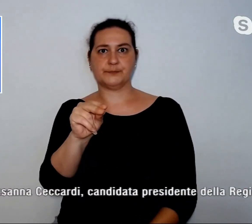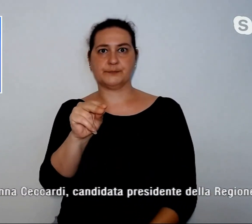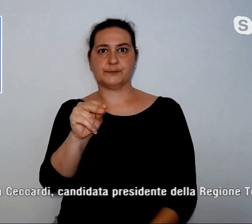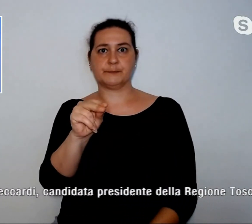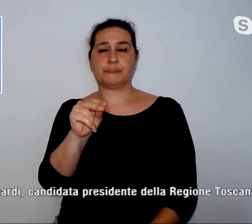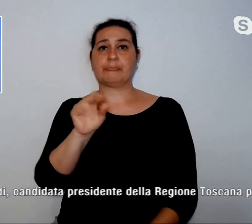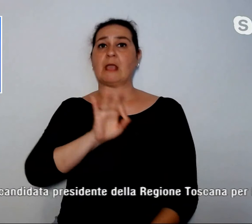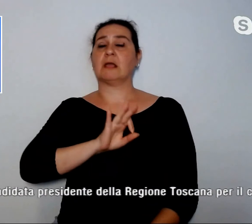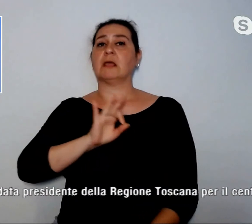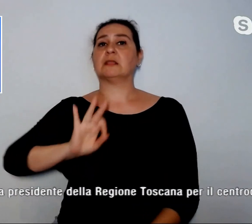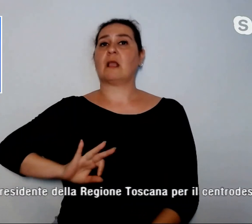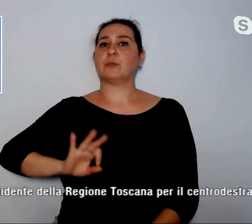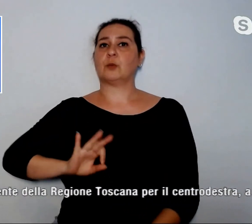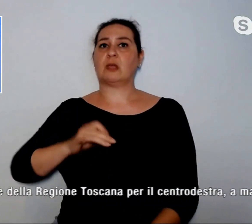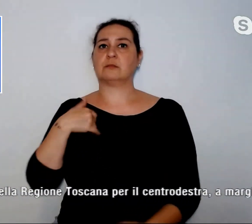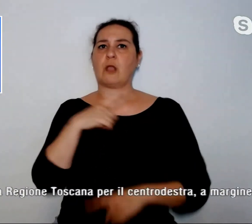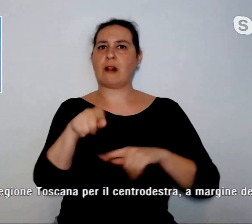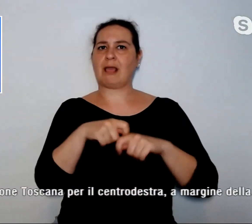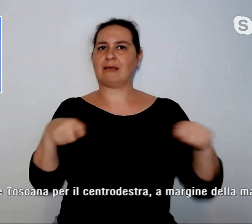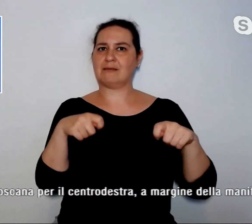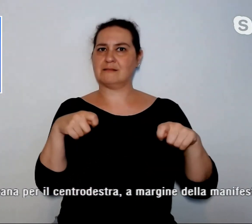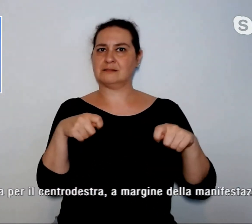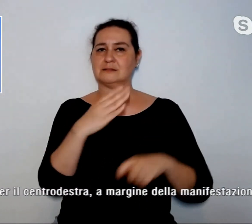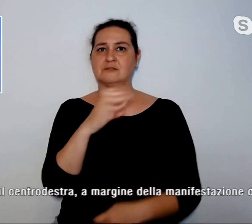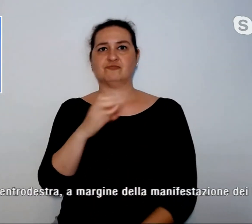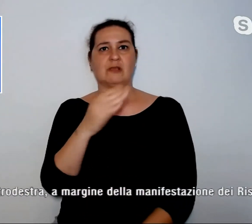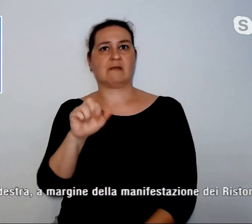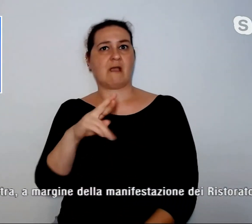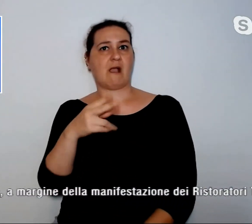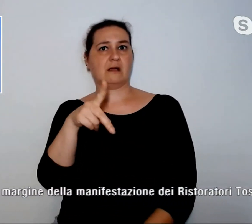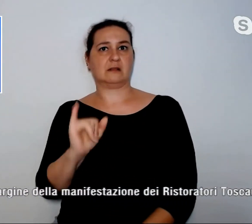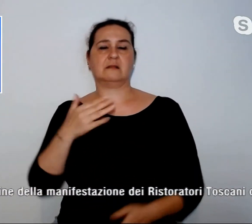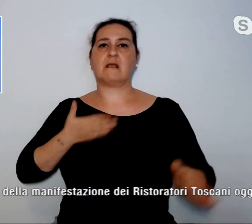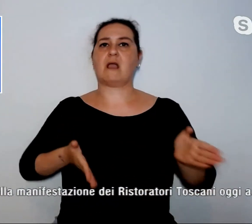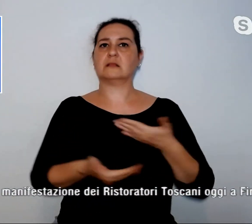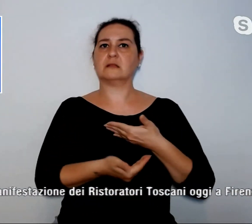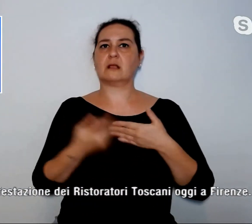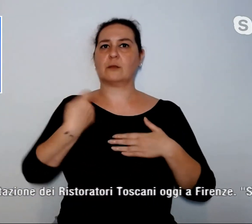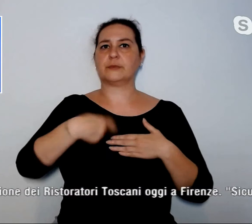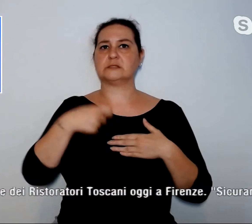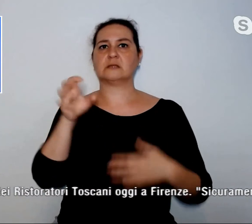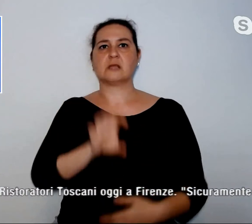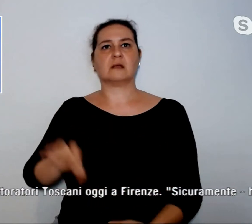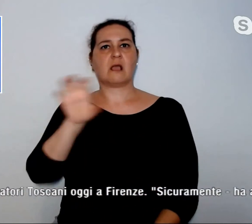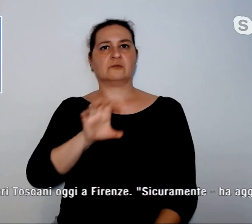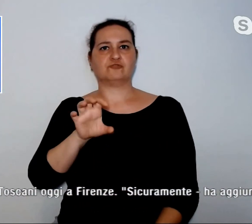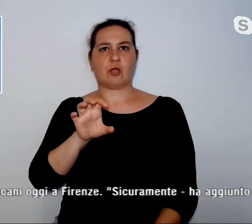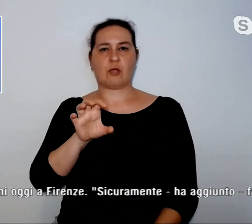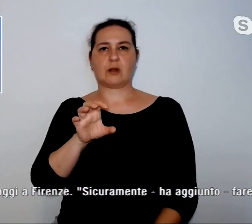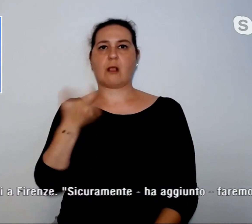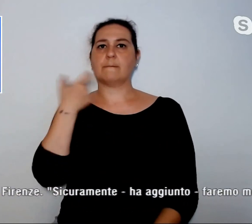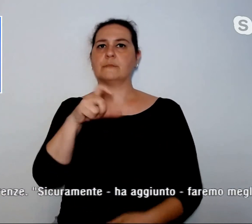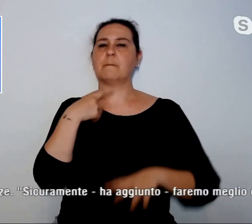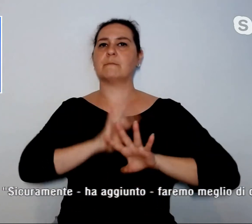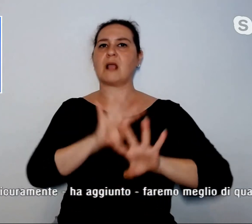Ceccardi, è candidata alla Presidente della Regione per il centrodestra, a margine di una manifestazione oggi